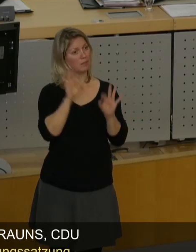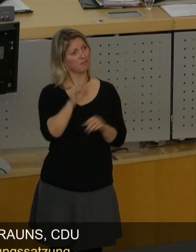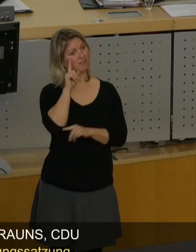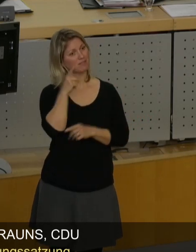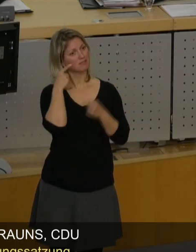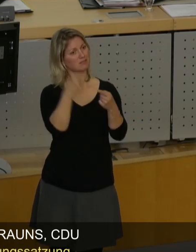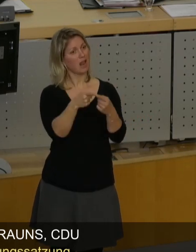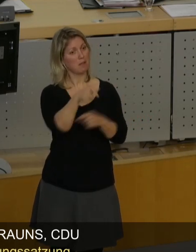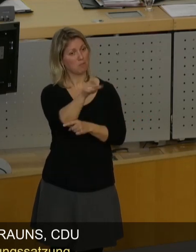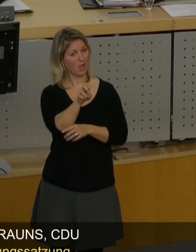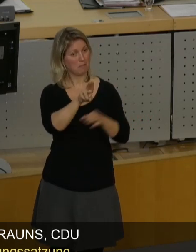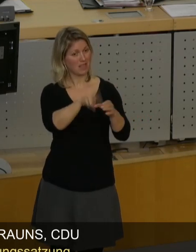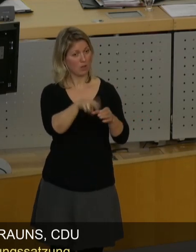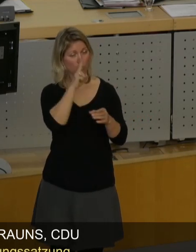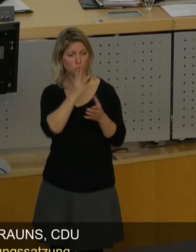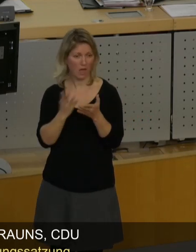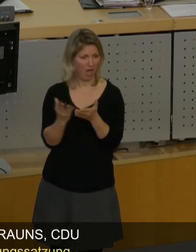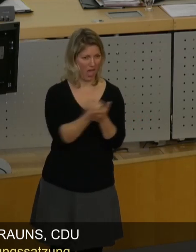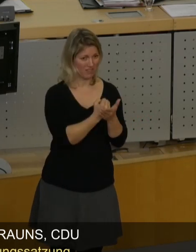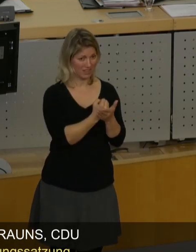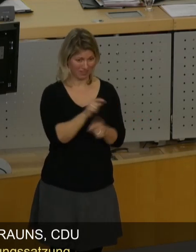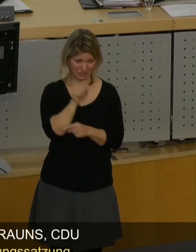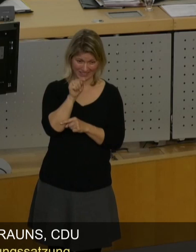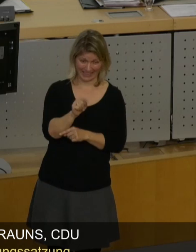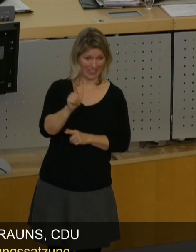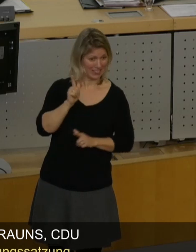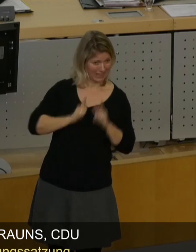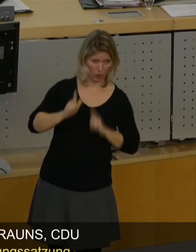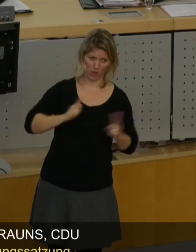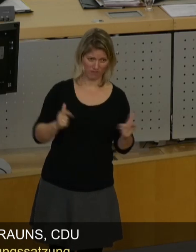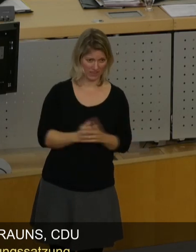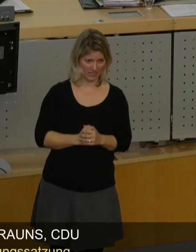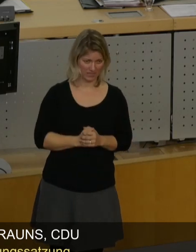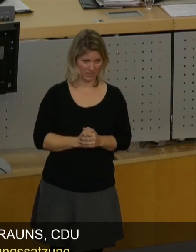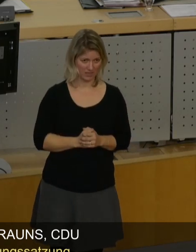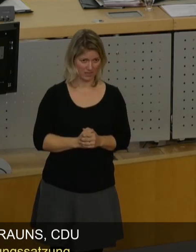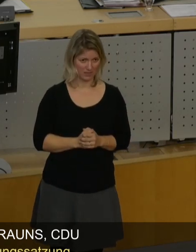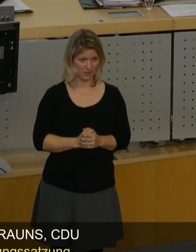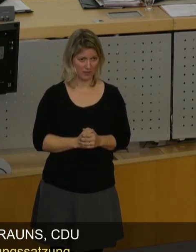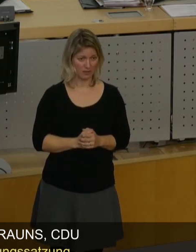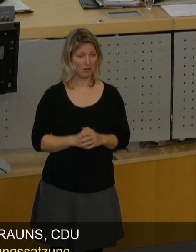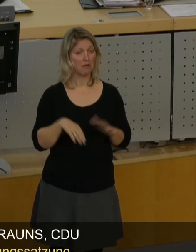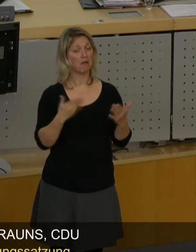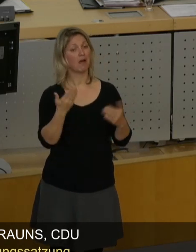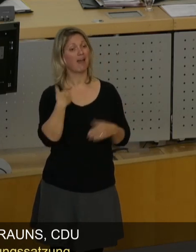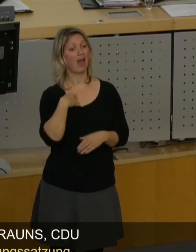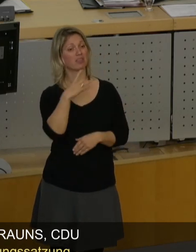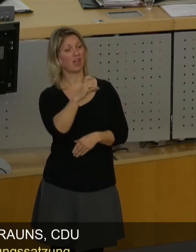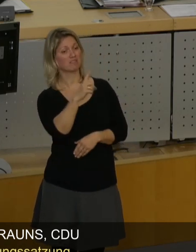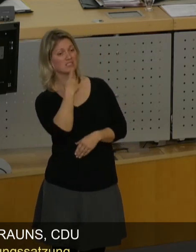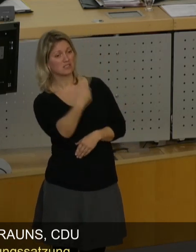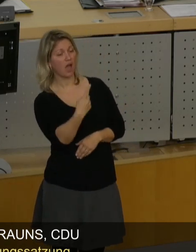Bürgerbeteiligung geht, dieses schlicht nicht notwendig ist. Und es geht eben nicht, wie Herr Dr. Dreefs gesagt hat, um eine